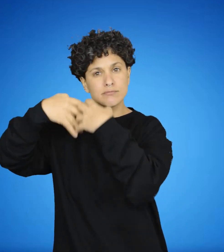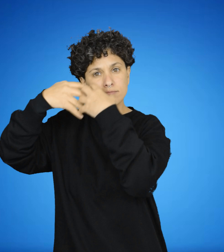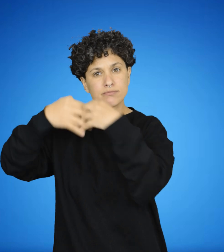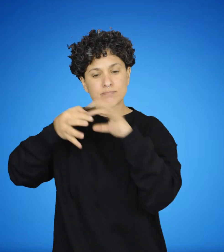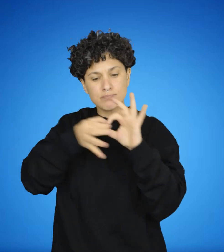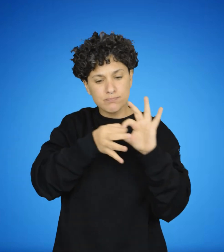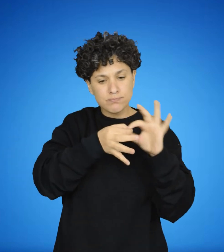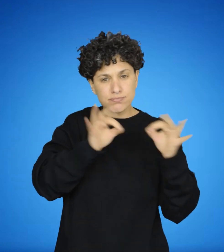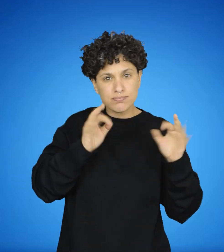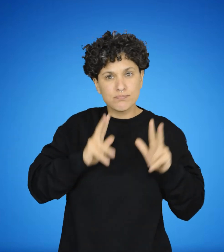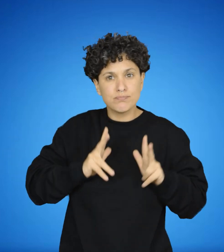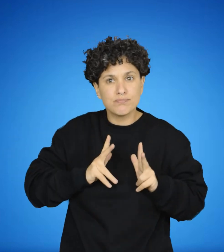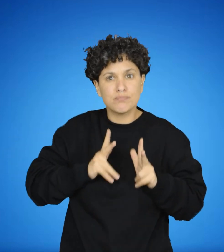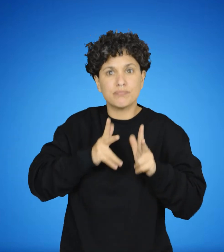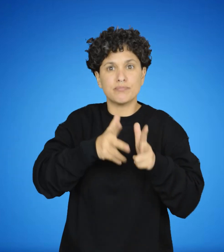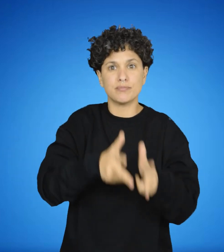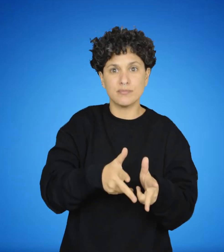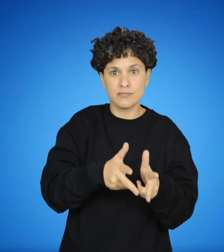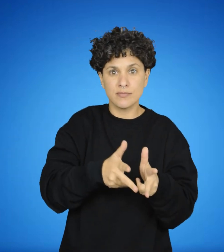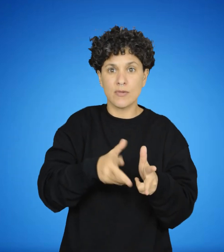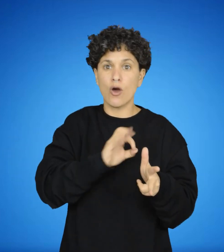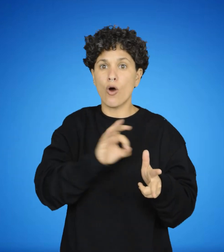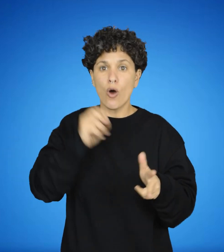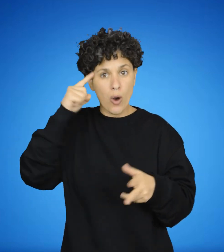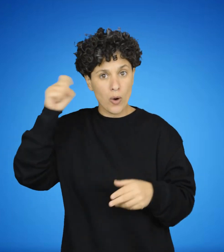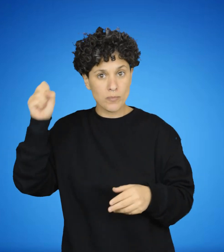como los juicios. A. Pues bien,